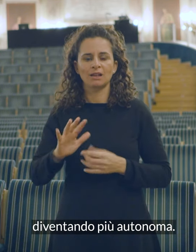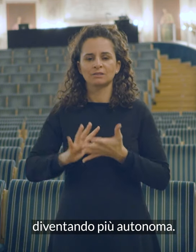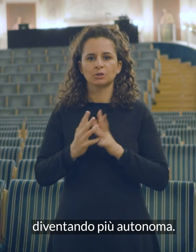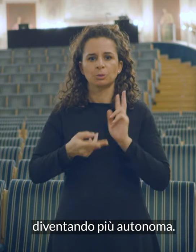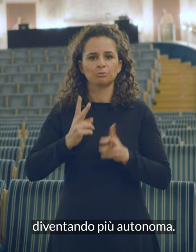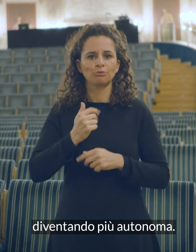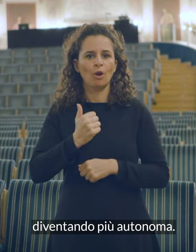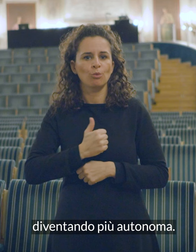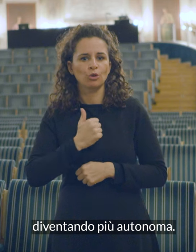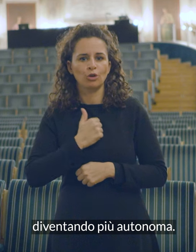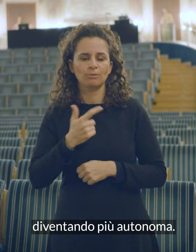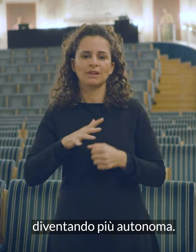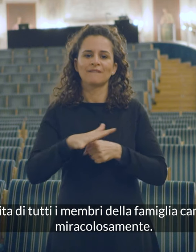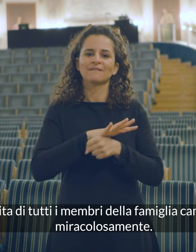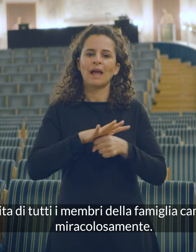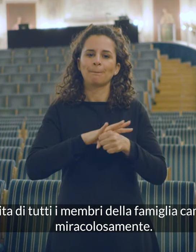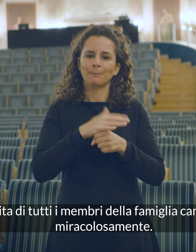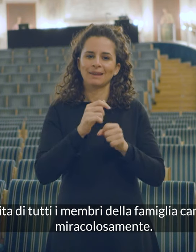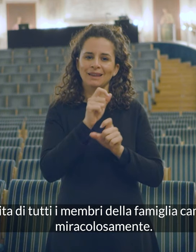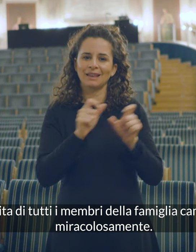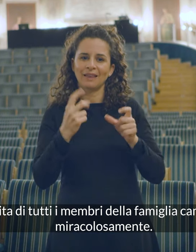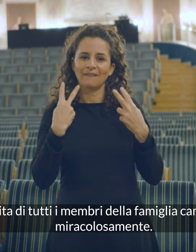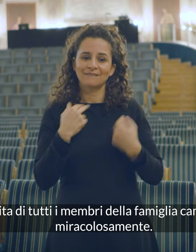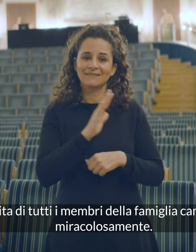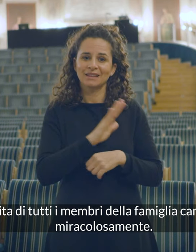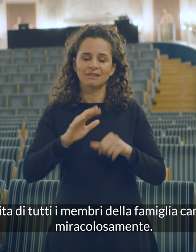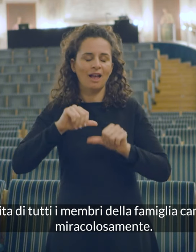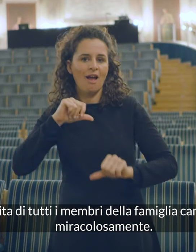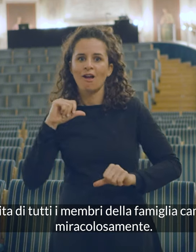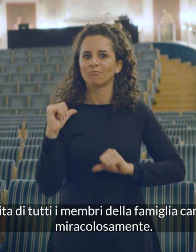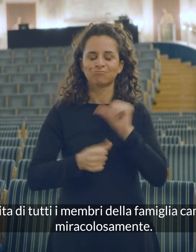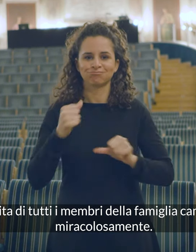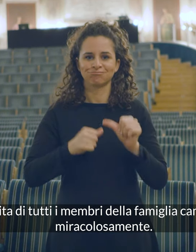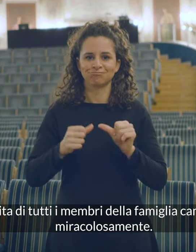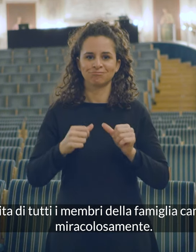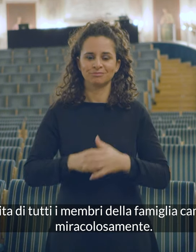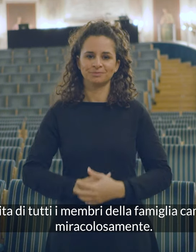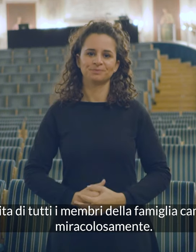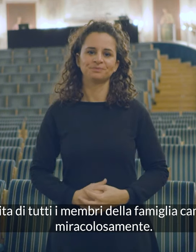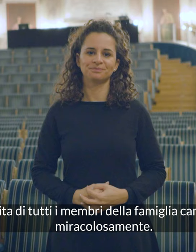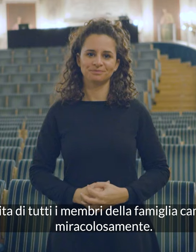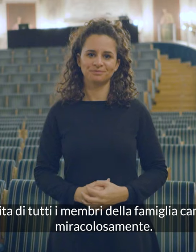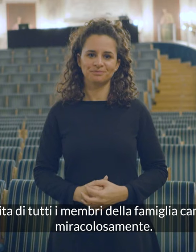diventando più autonoma. La vita di tutti i membri della famiglia cambierà miracolosamente.